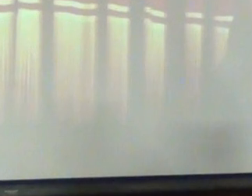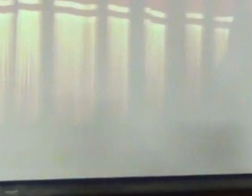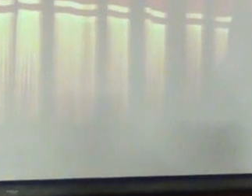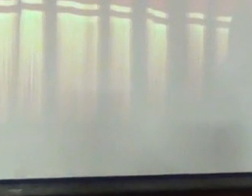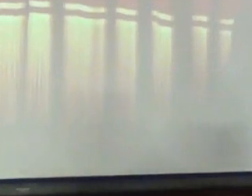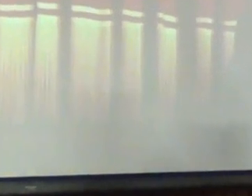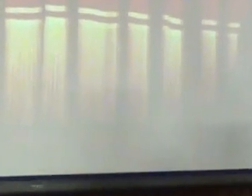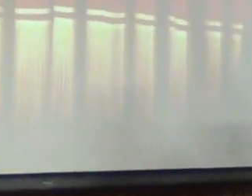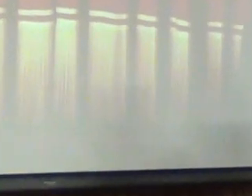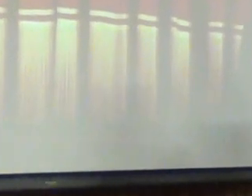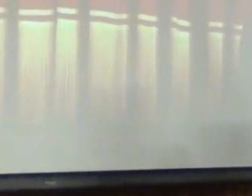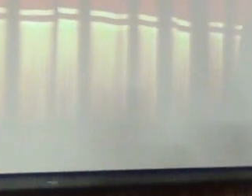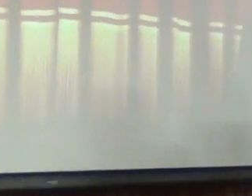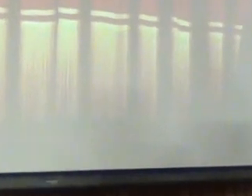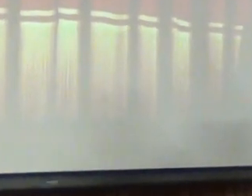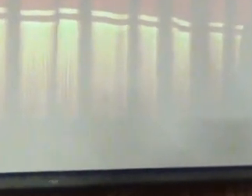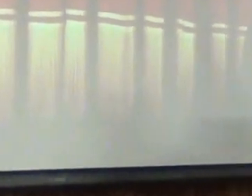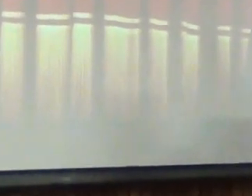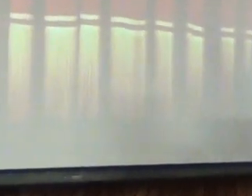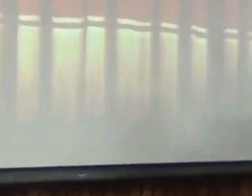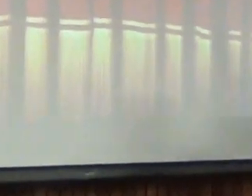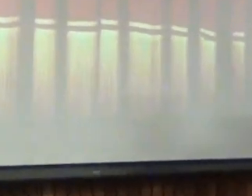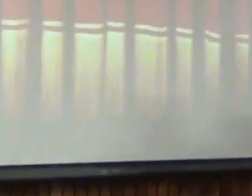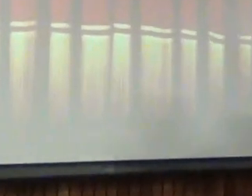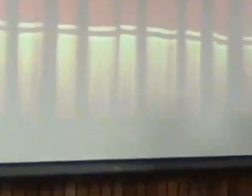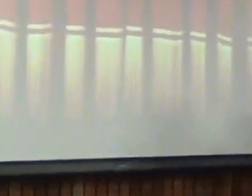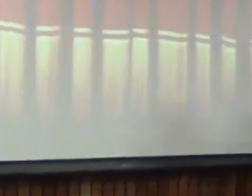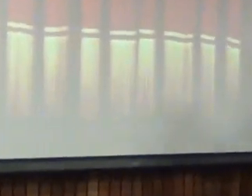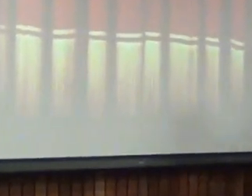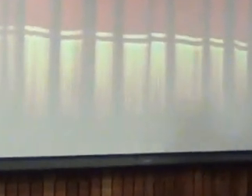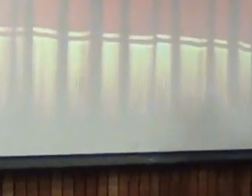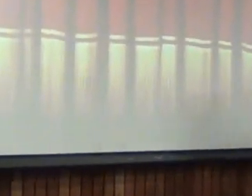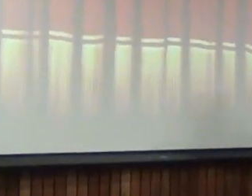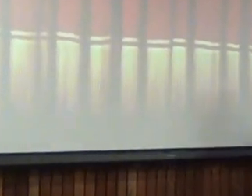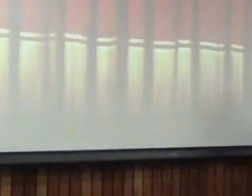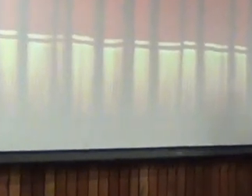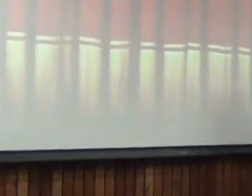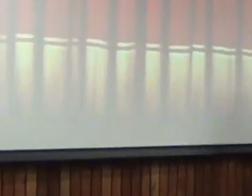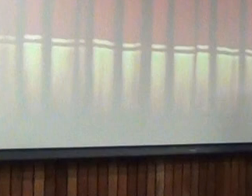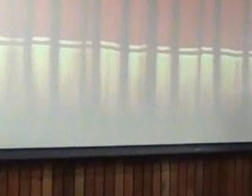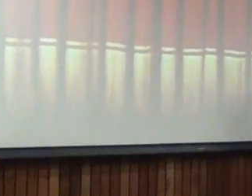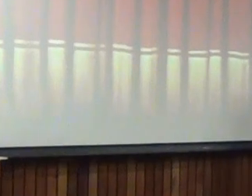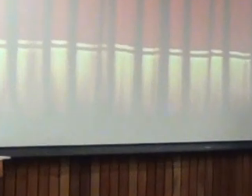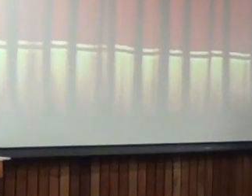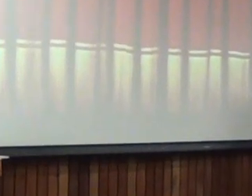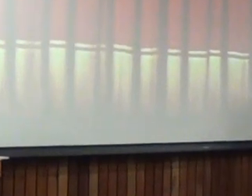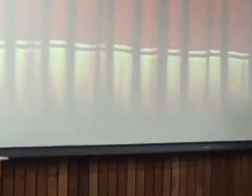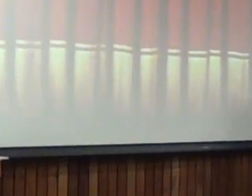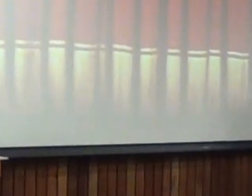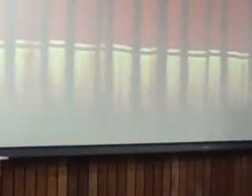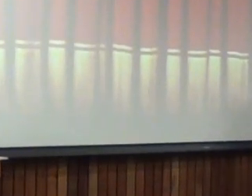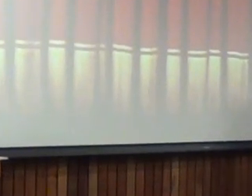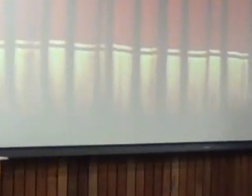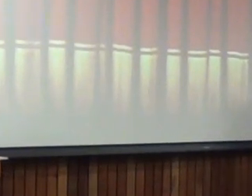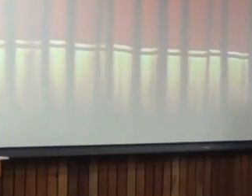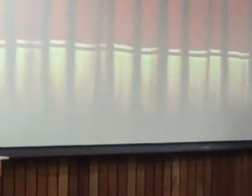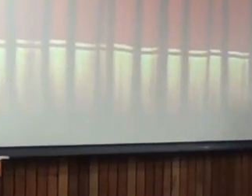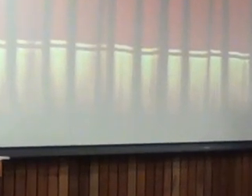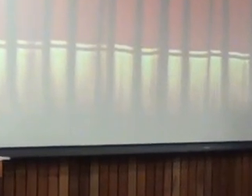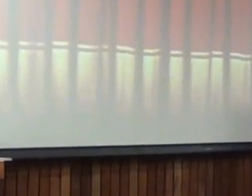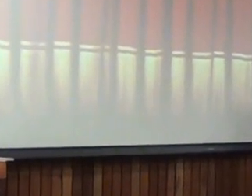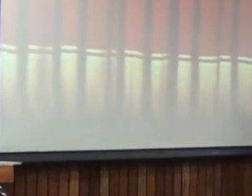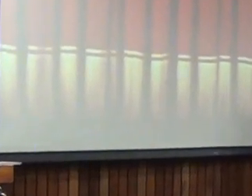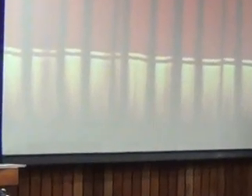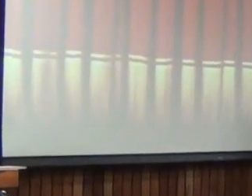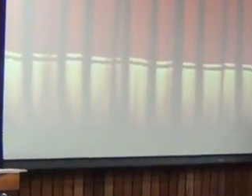haciéndonos también sujetos a presiones ustedes saben ya desde los sostenedores desde la familia desde el director en fin una revista